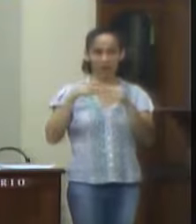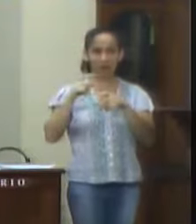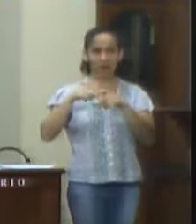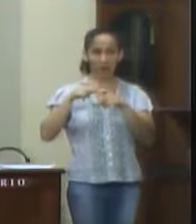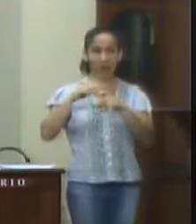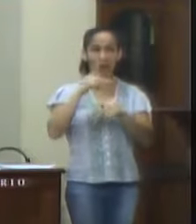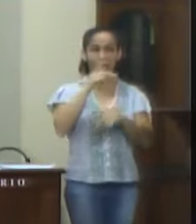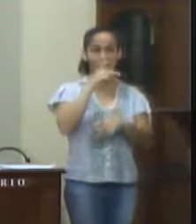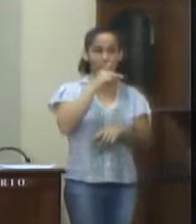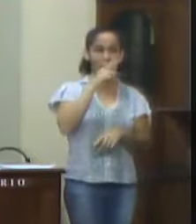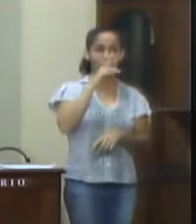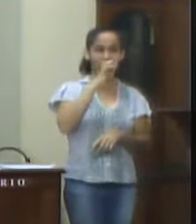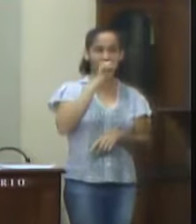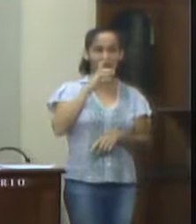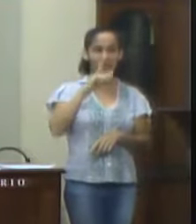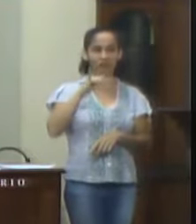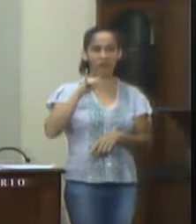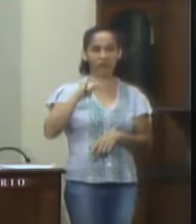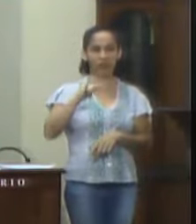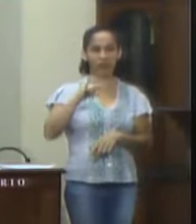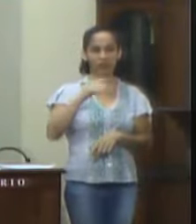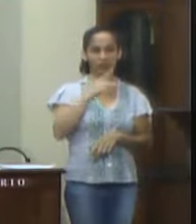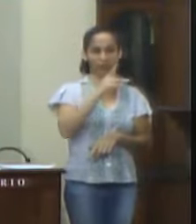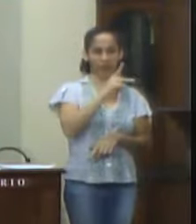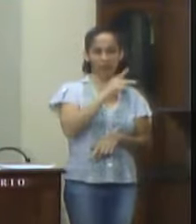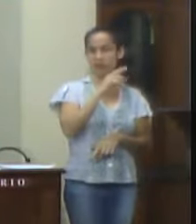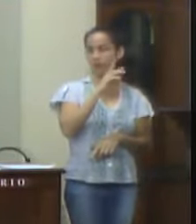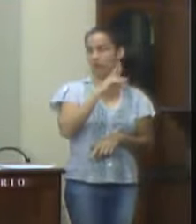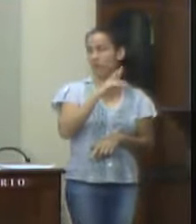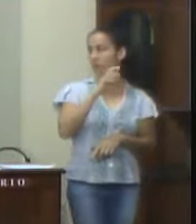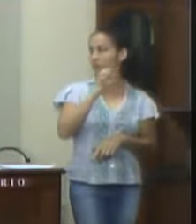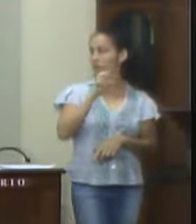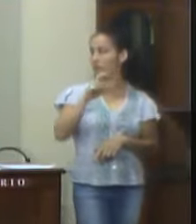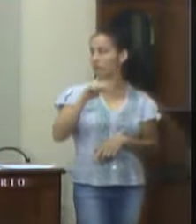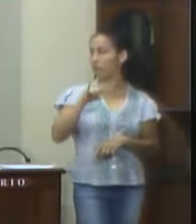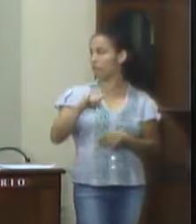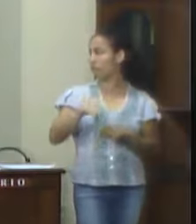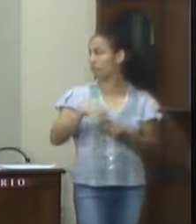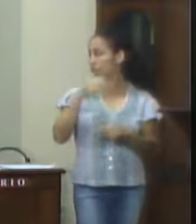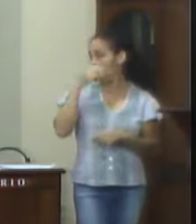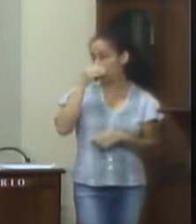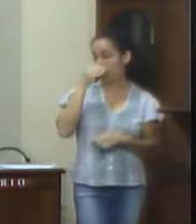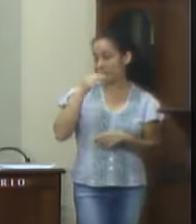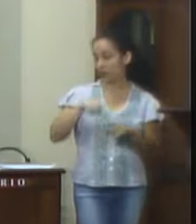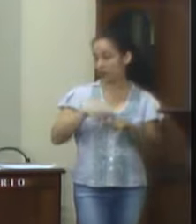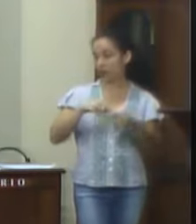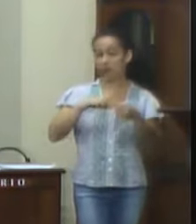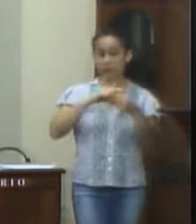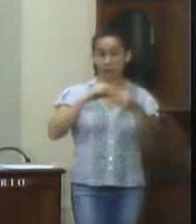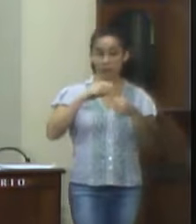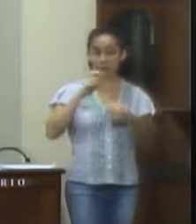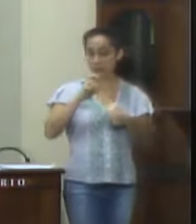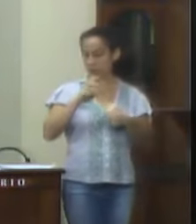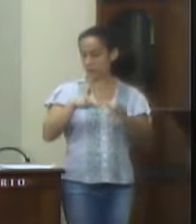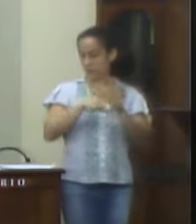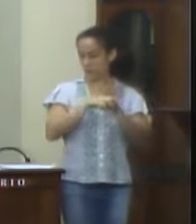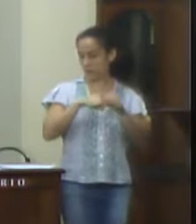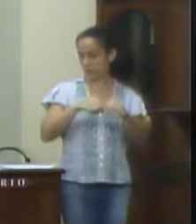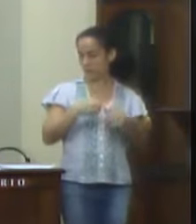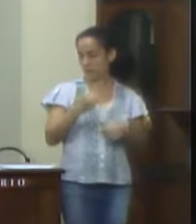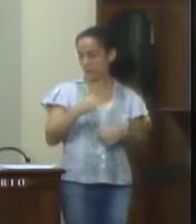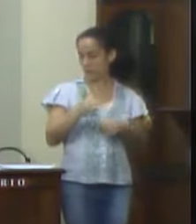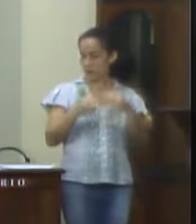presente projeto. Tal medida garantirá o aperfeiçoamento do plano plurianual, além de atender o disposto no artigo 5º da Lei Complementar 101,